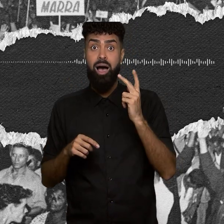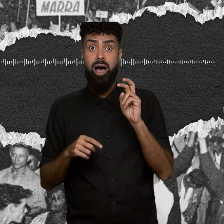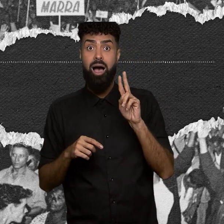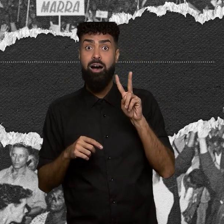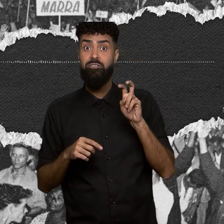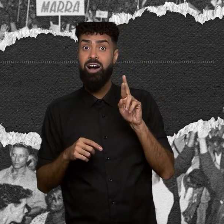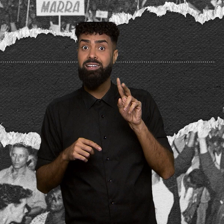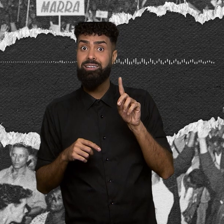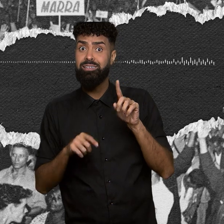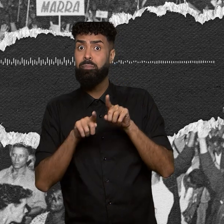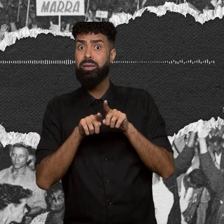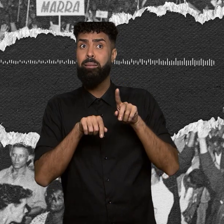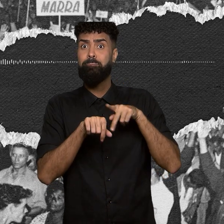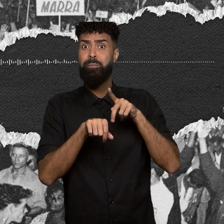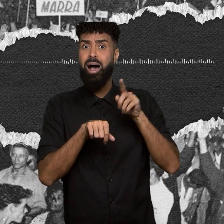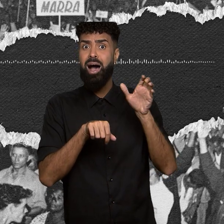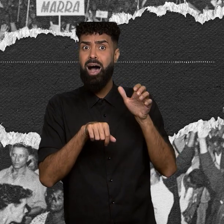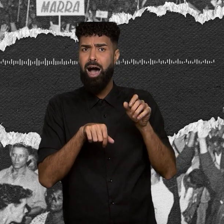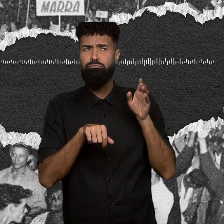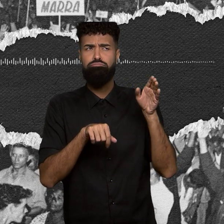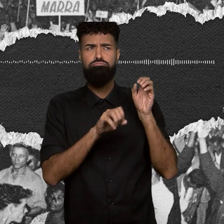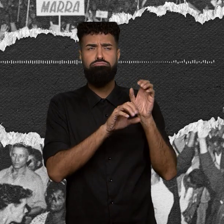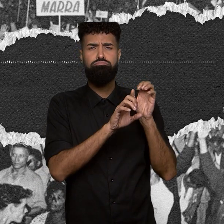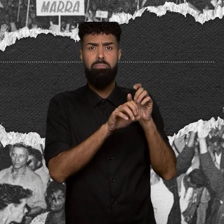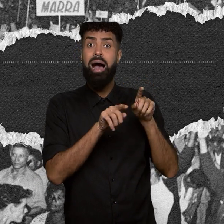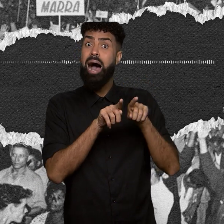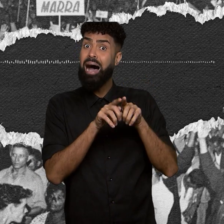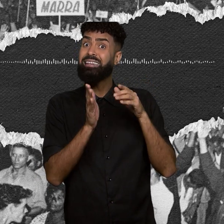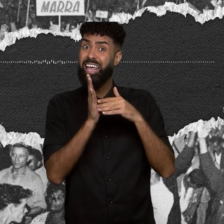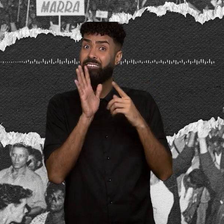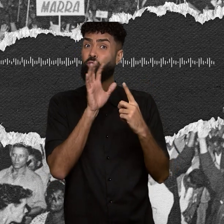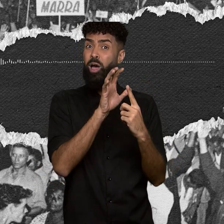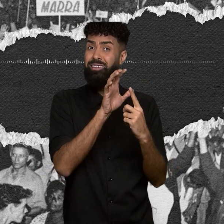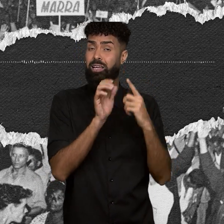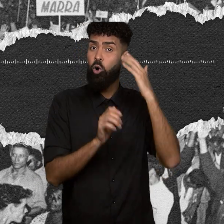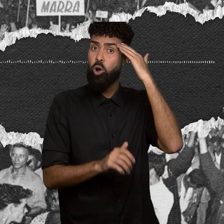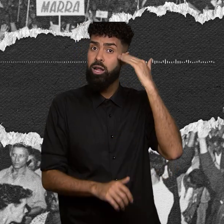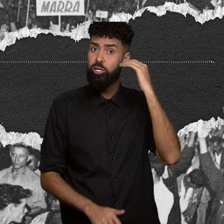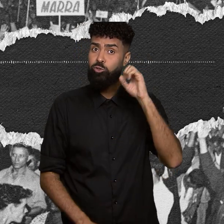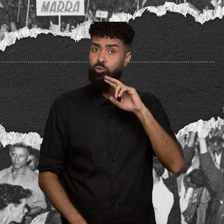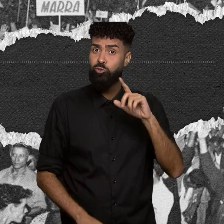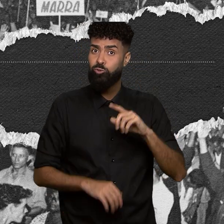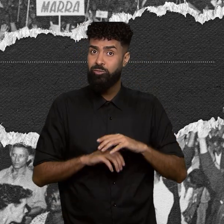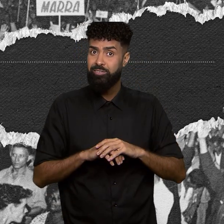países da África. Influenciou até na Coreia do Sul, esse grande pilar capitalista atual.